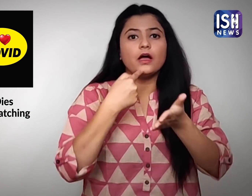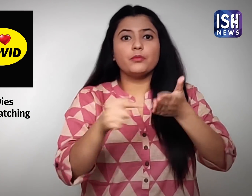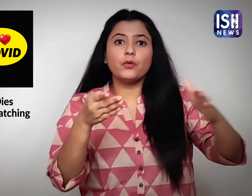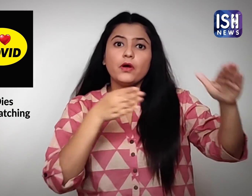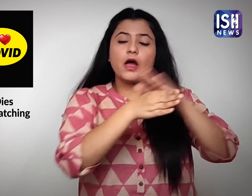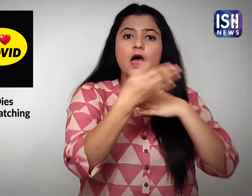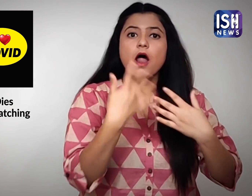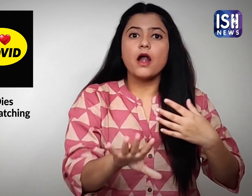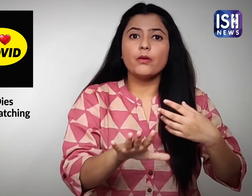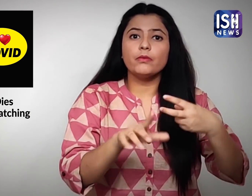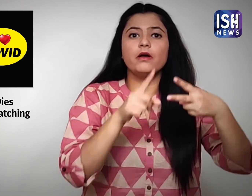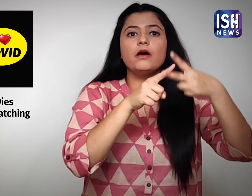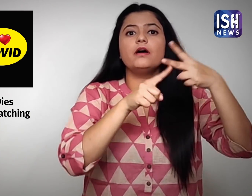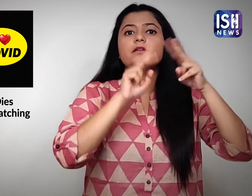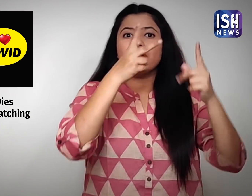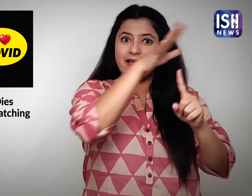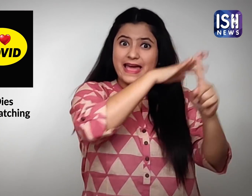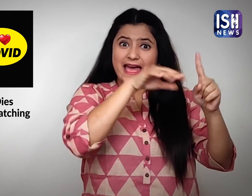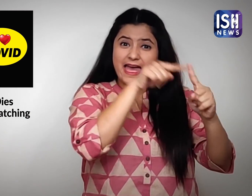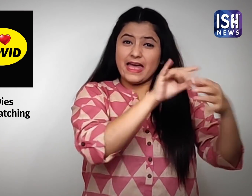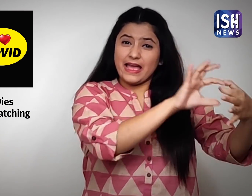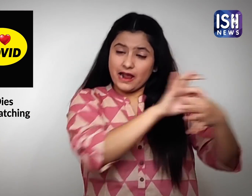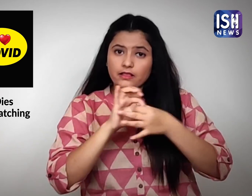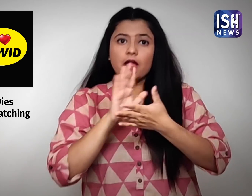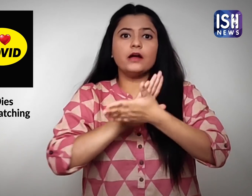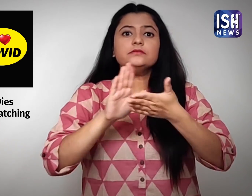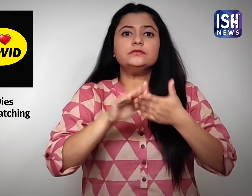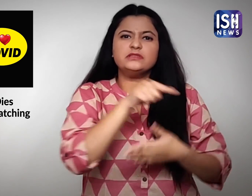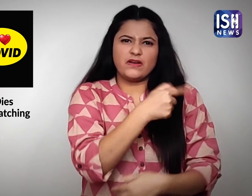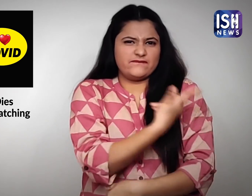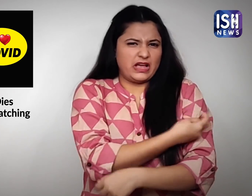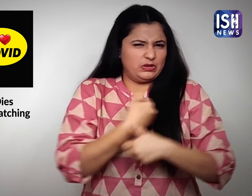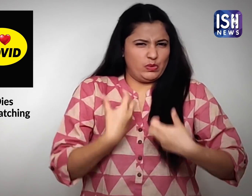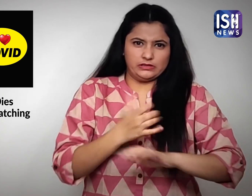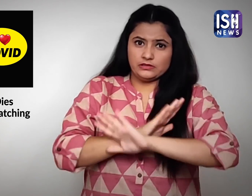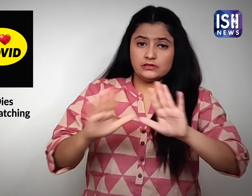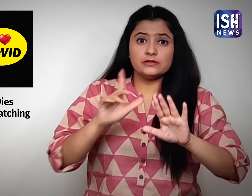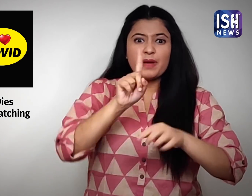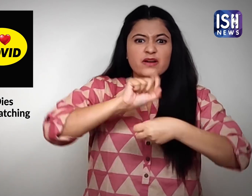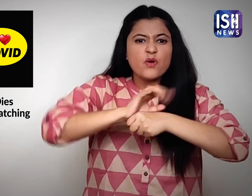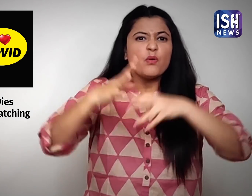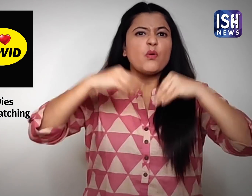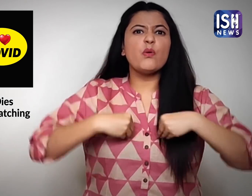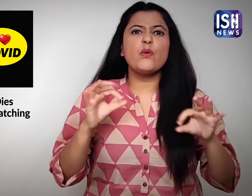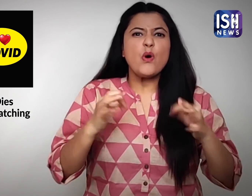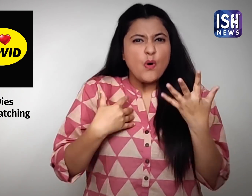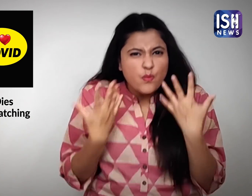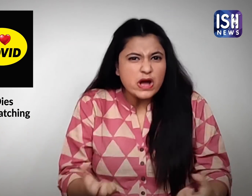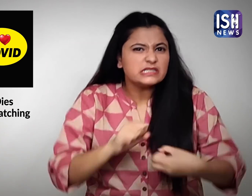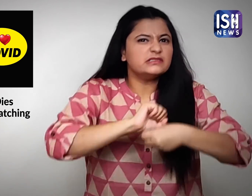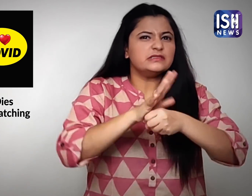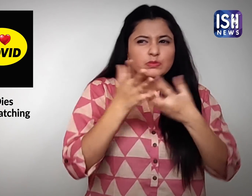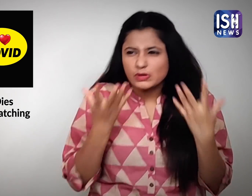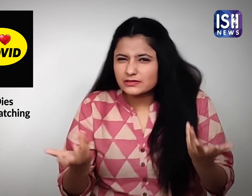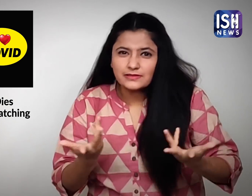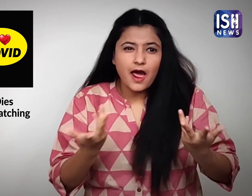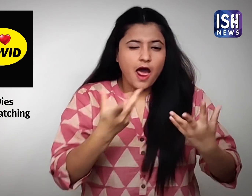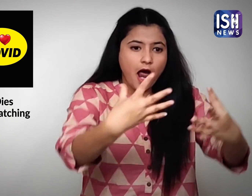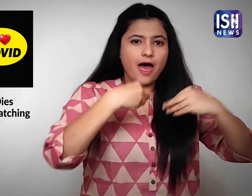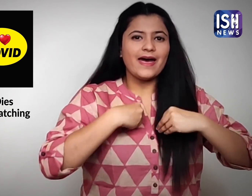उन्हें भी अंदर जाने दिया जाएगा यही कारण है कि हाना को टीका नहीं लेना चाती थी वह कोरोना से संक्रमित होना चाती थी ताकि वह